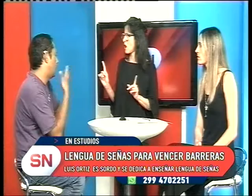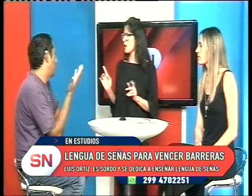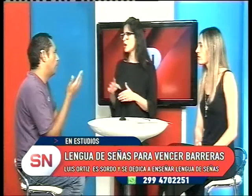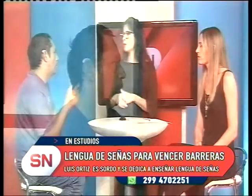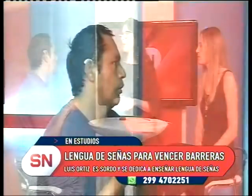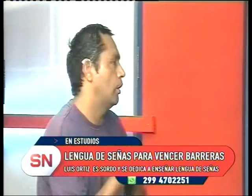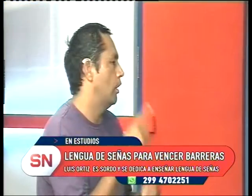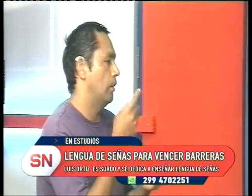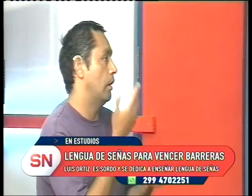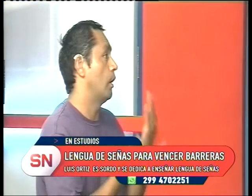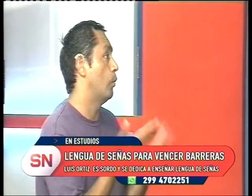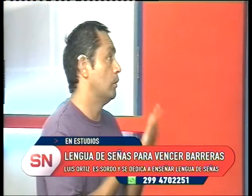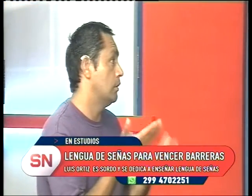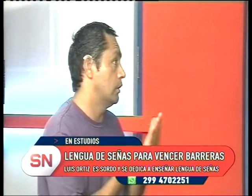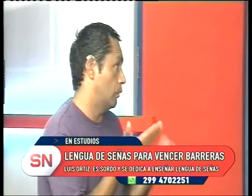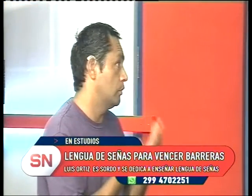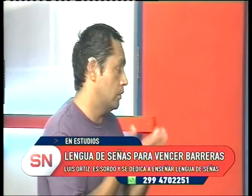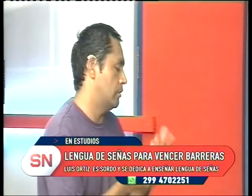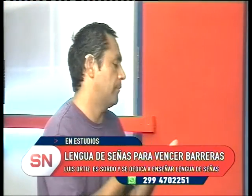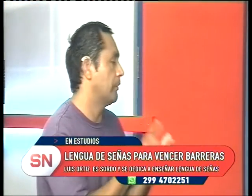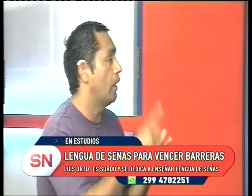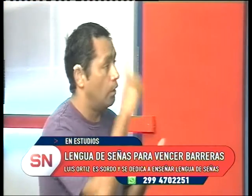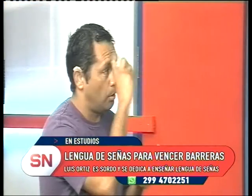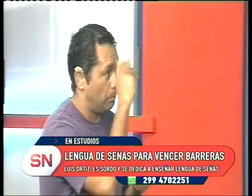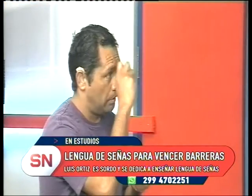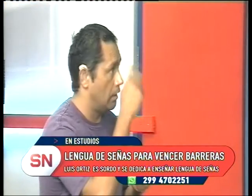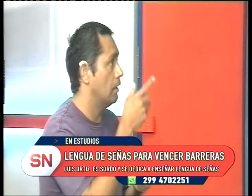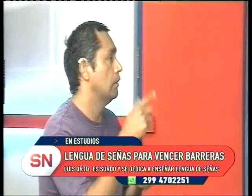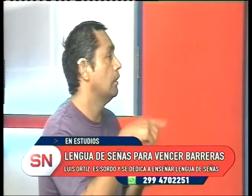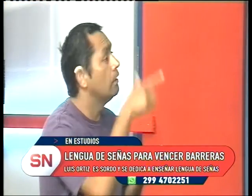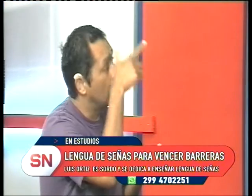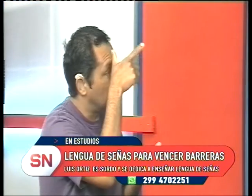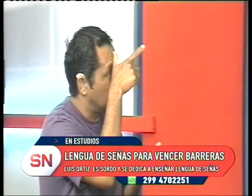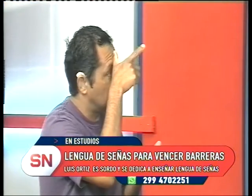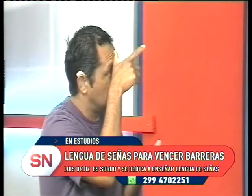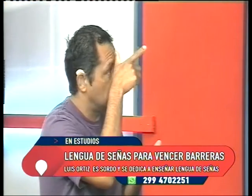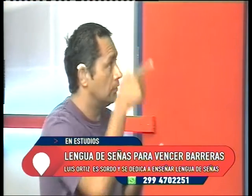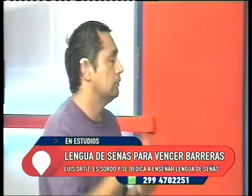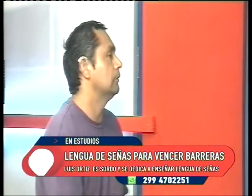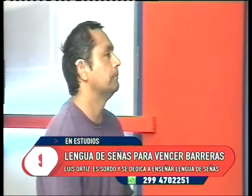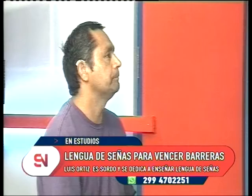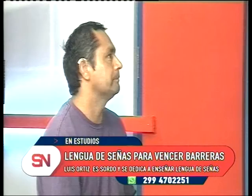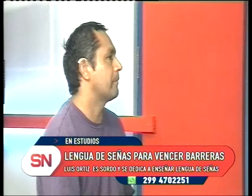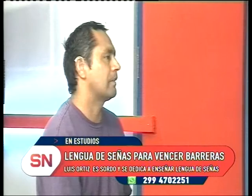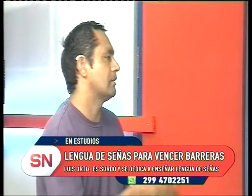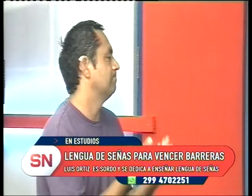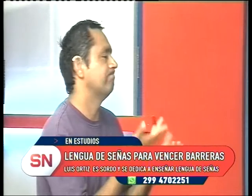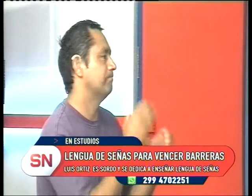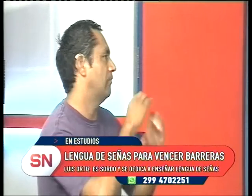Por ejemplo, en la justicia, en el hospital, en la policía, no sé,